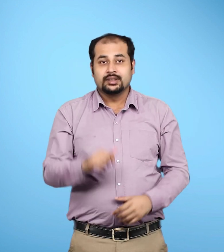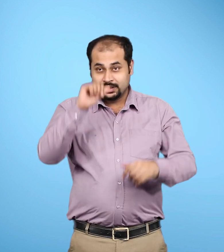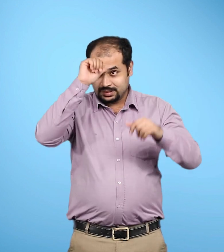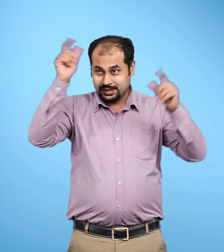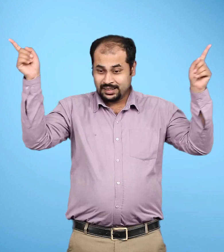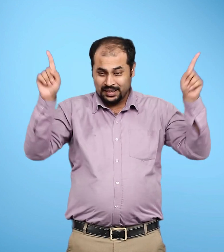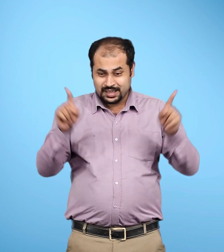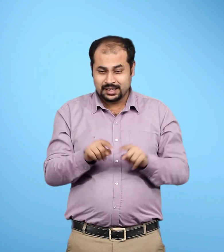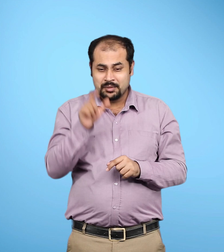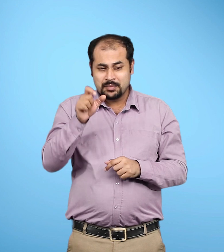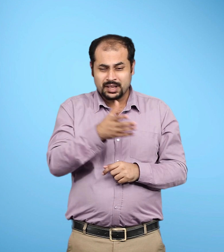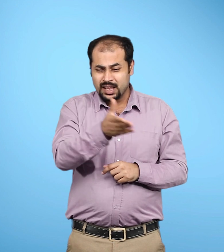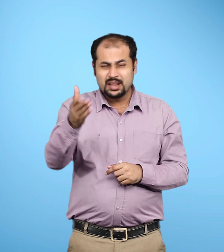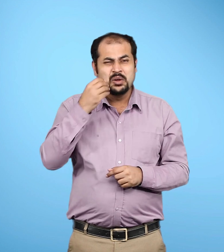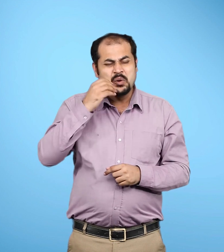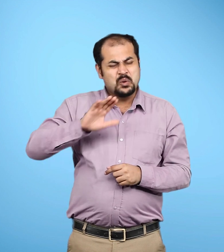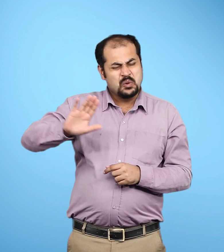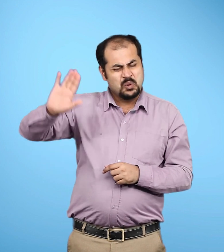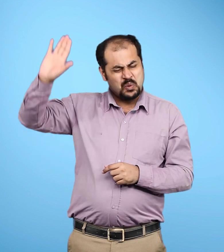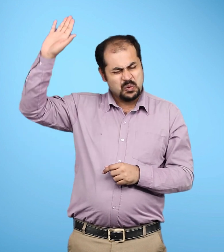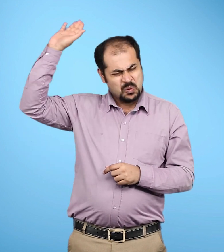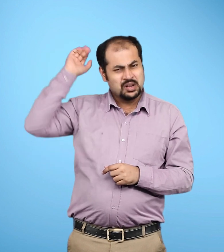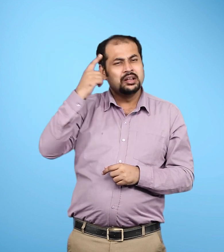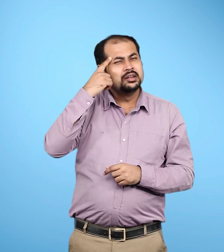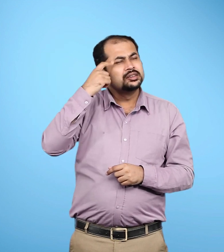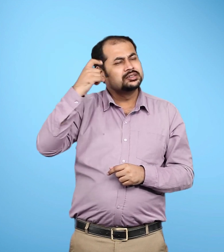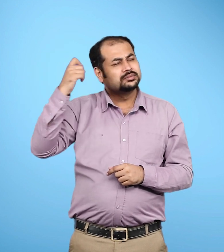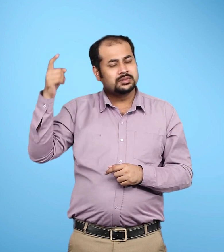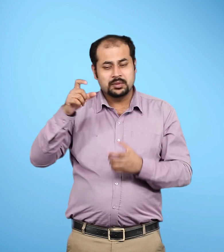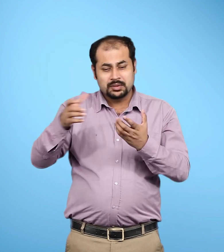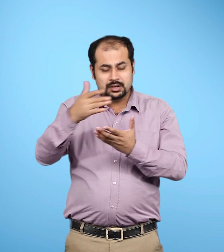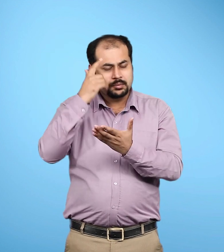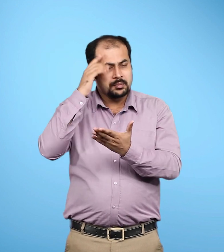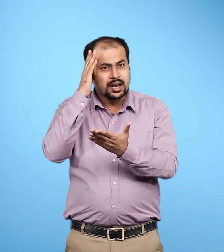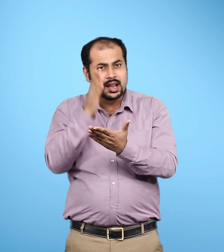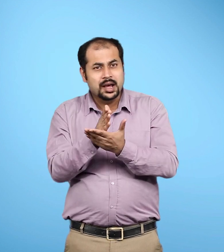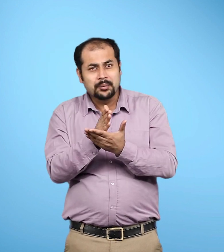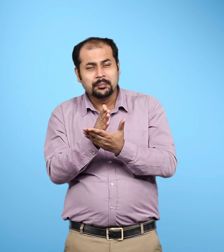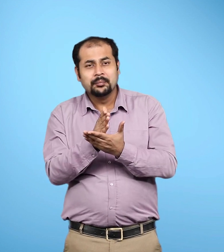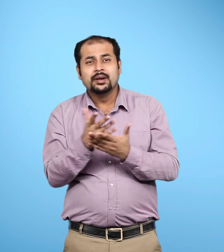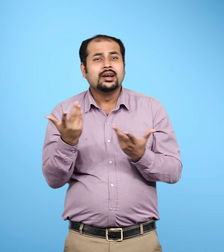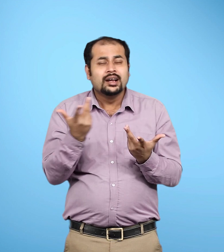प्राचीन भारत में इसकी कल्पना आकाश में प्रकाश की एक बहती नदी से की गई थी